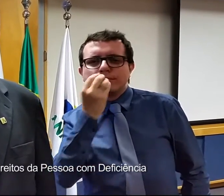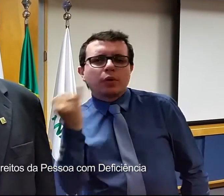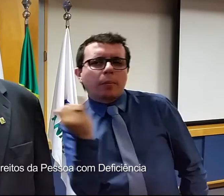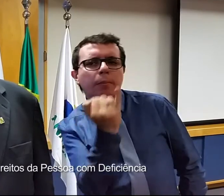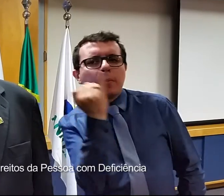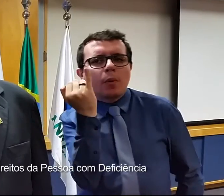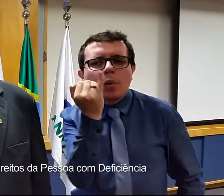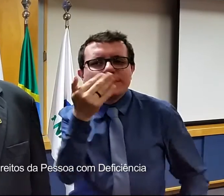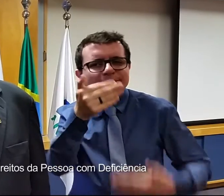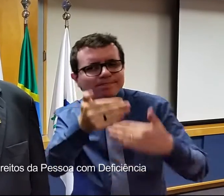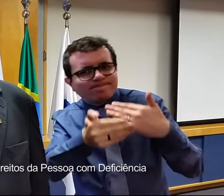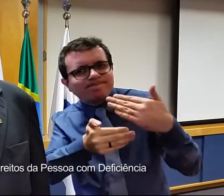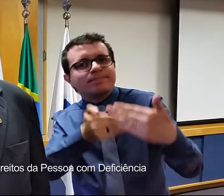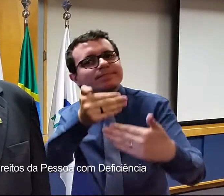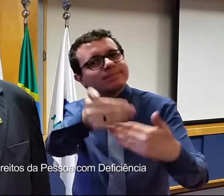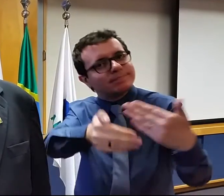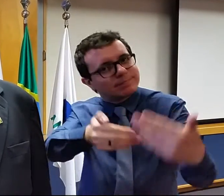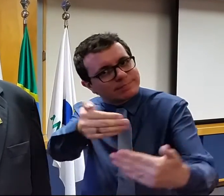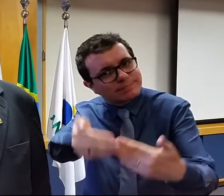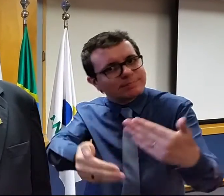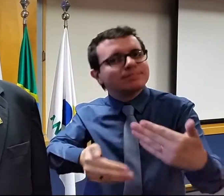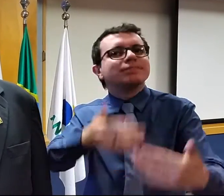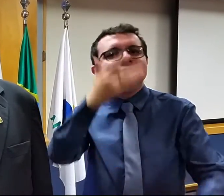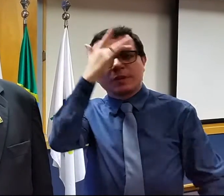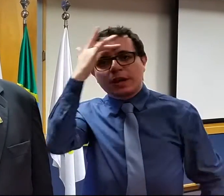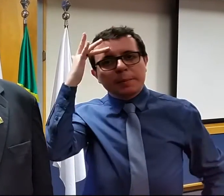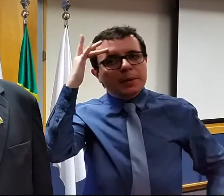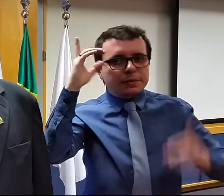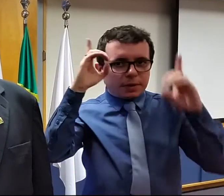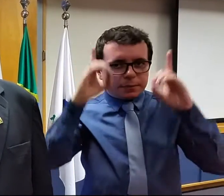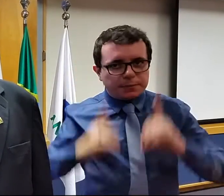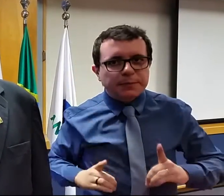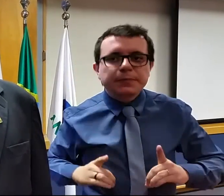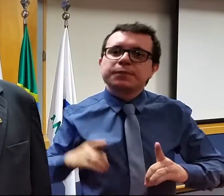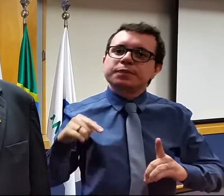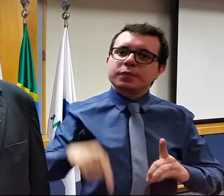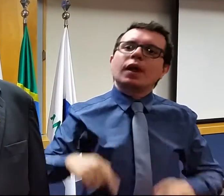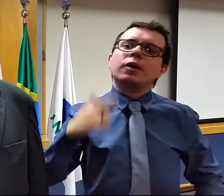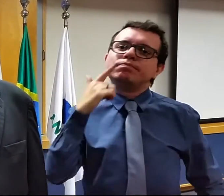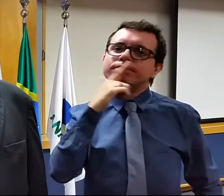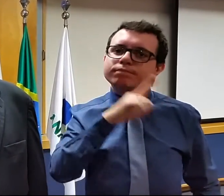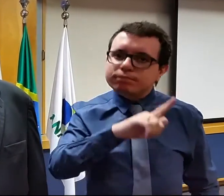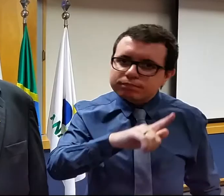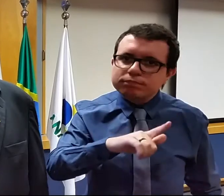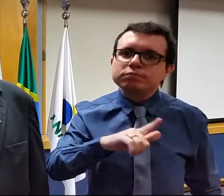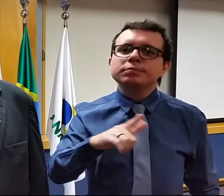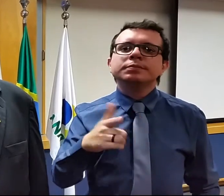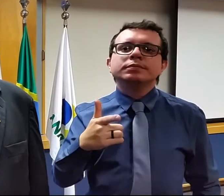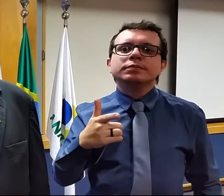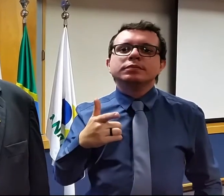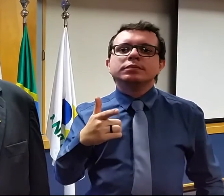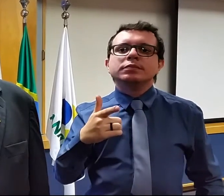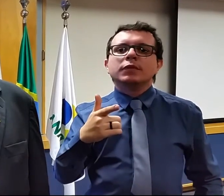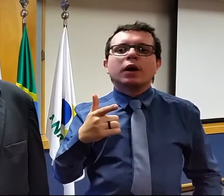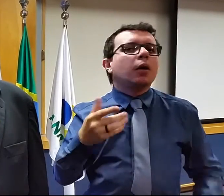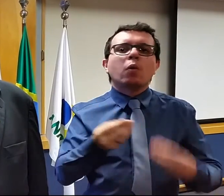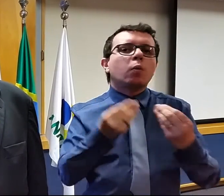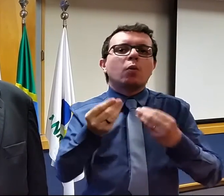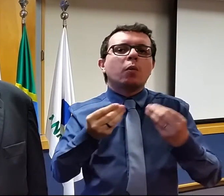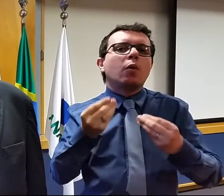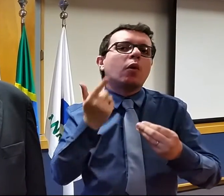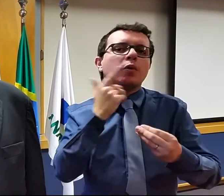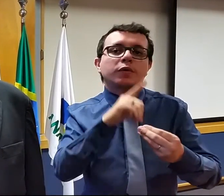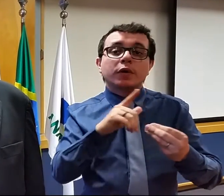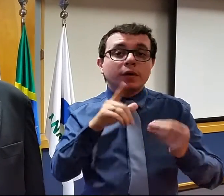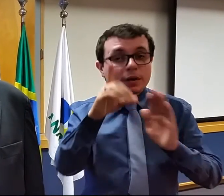que as pessoas com deficiência estão dando no sentido de garantir, de ter os mesmos